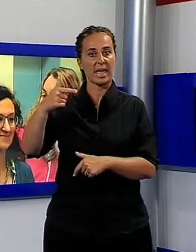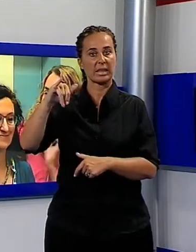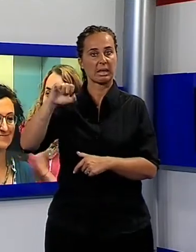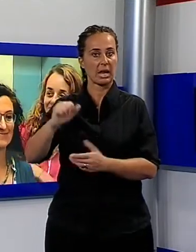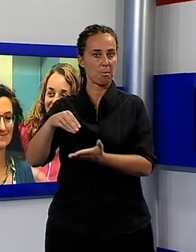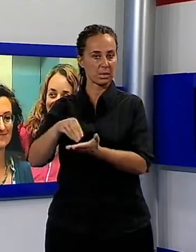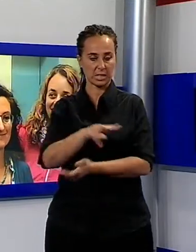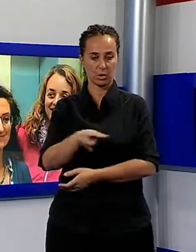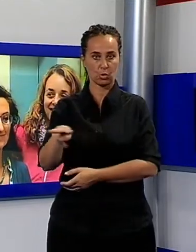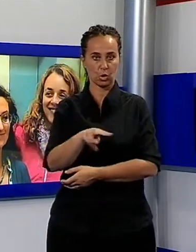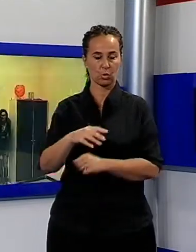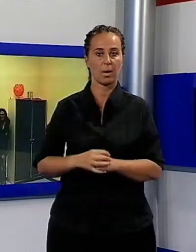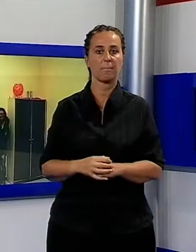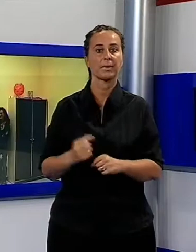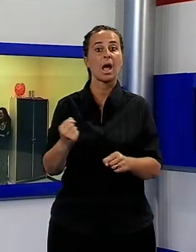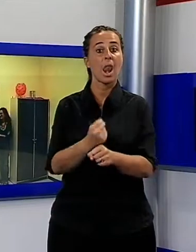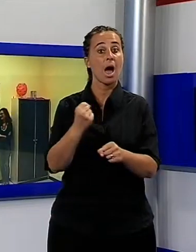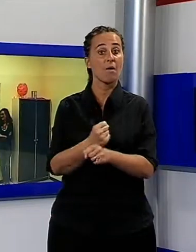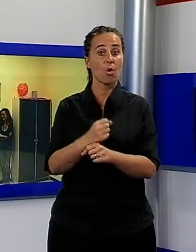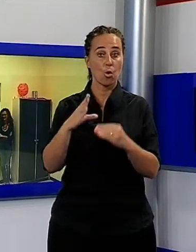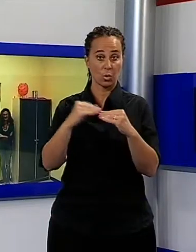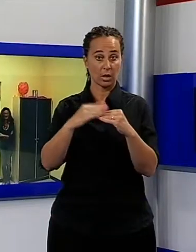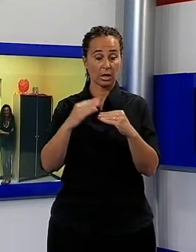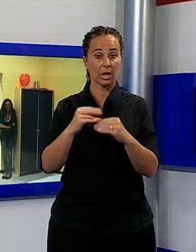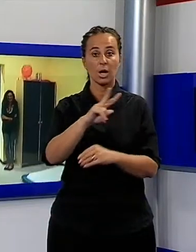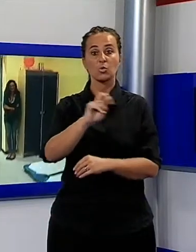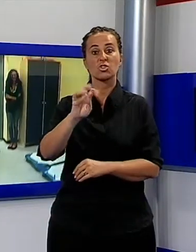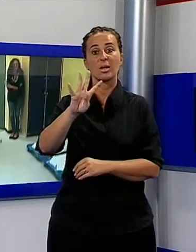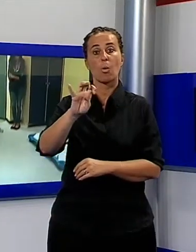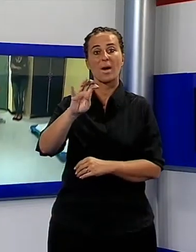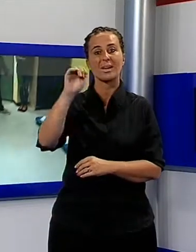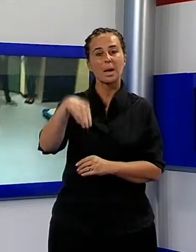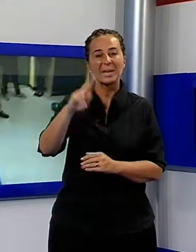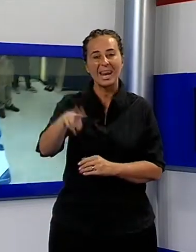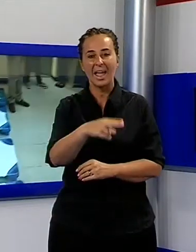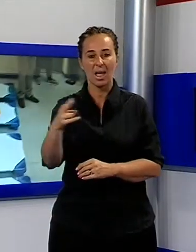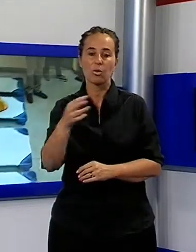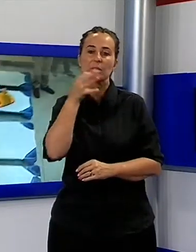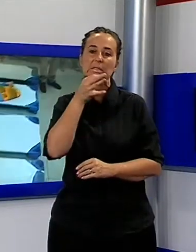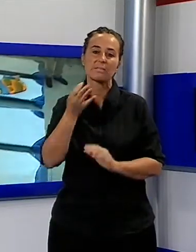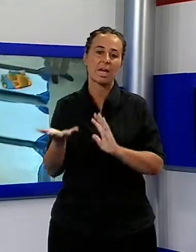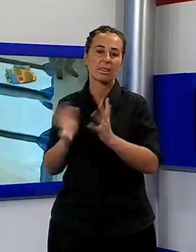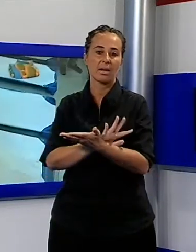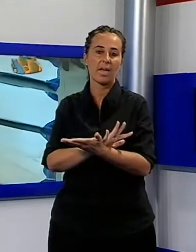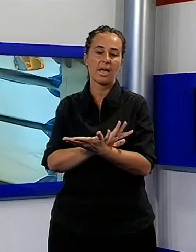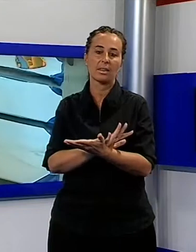costati oltre 240 mila euro, hanno permesso di adeguarlo completamente alle norme relative all'antisismica.